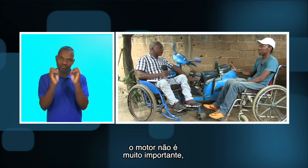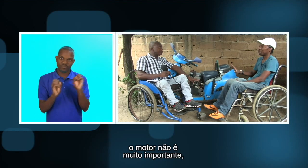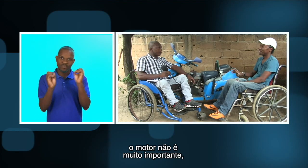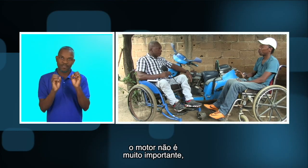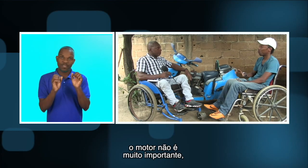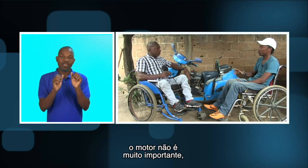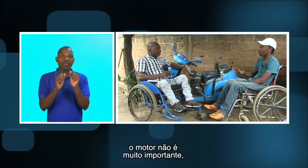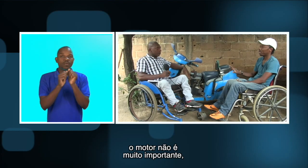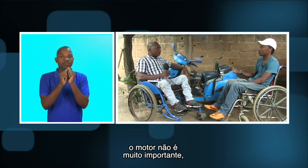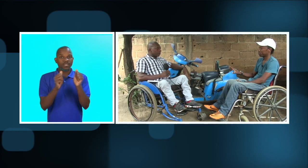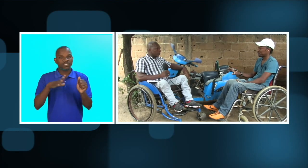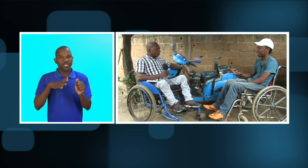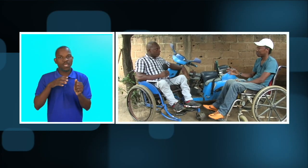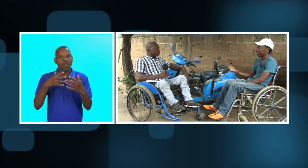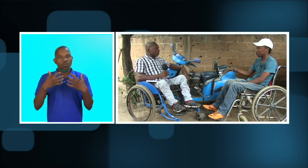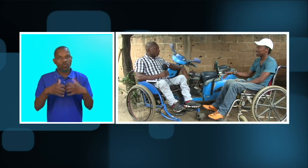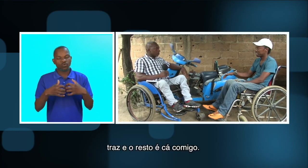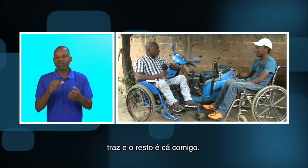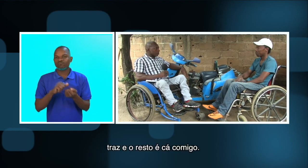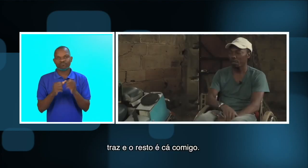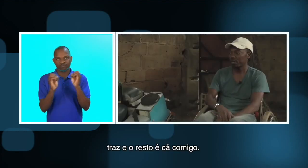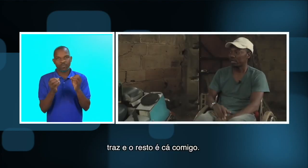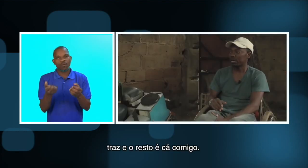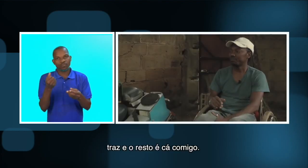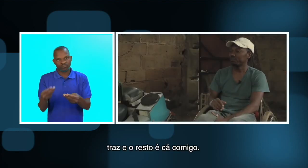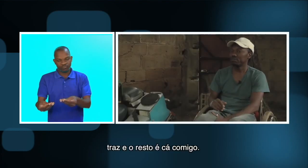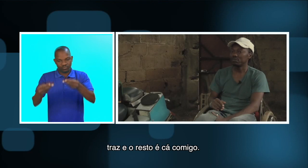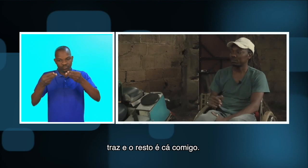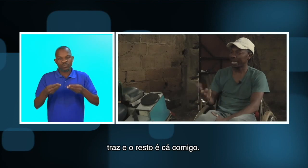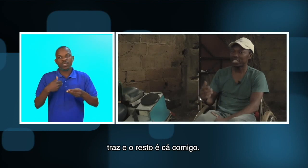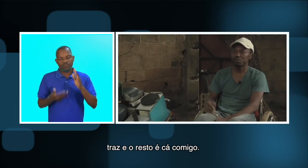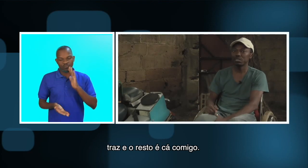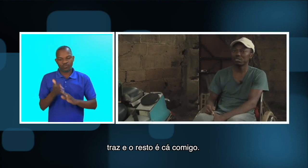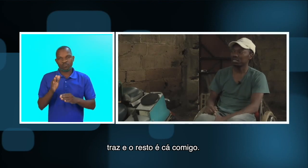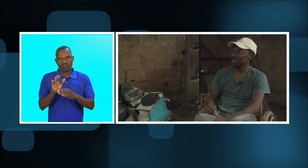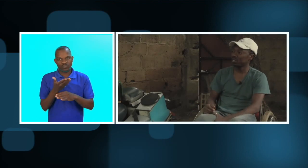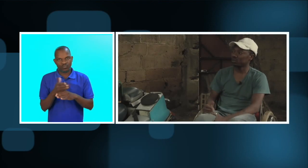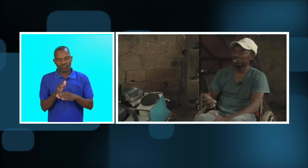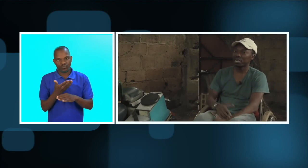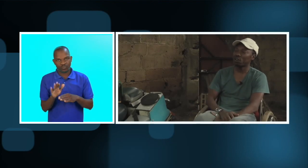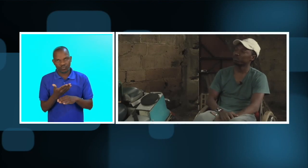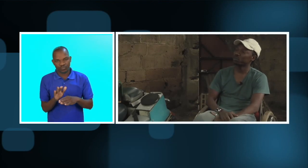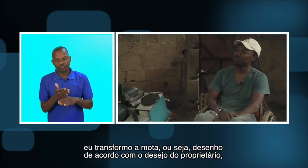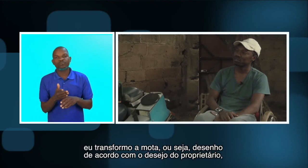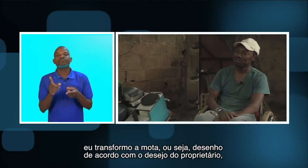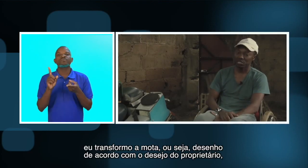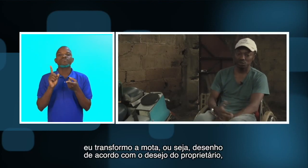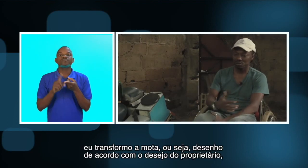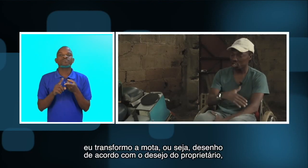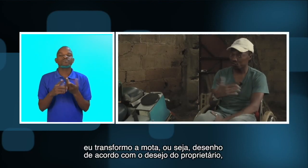o motor também não é lá muito importante mas pode ser traz-me e o resto é cá comigo